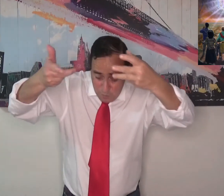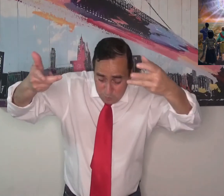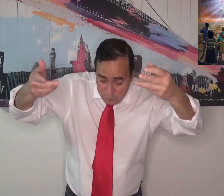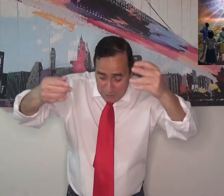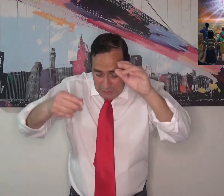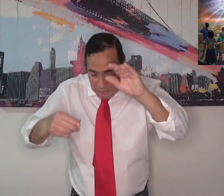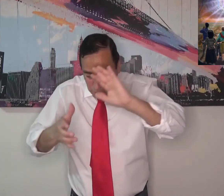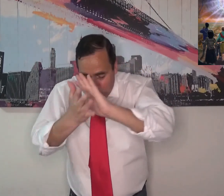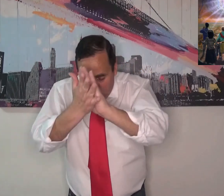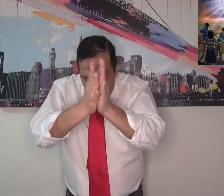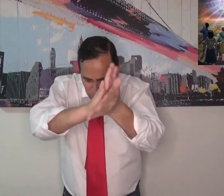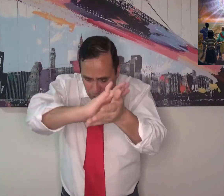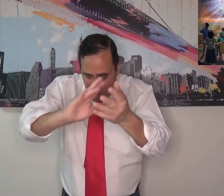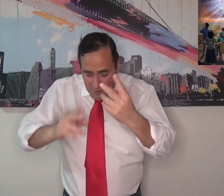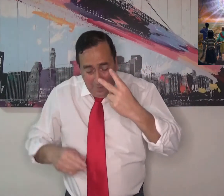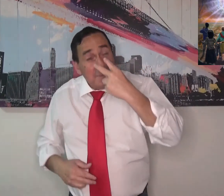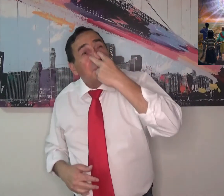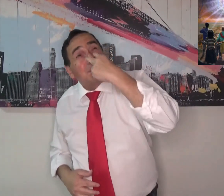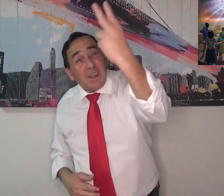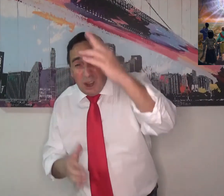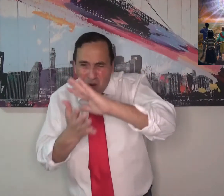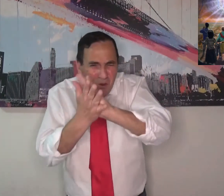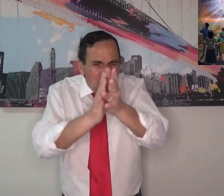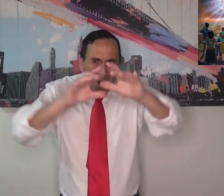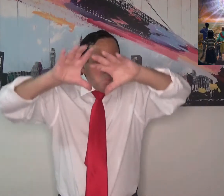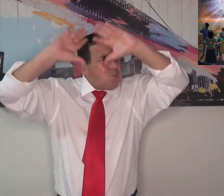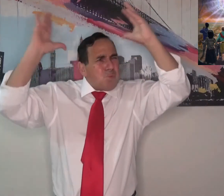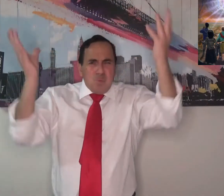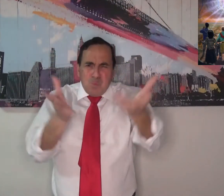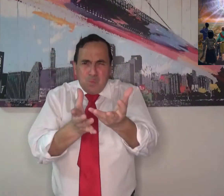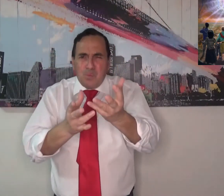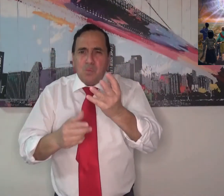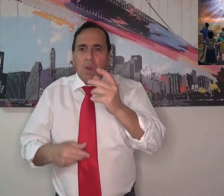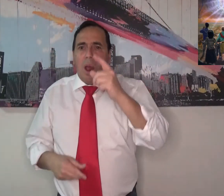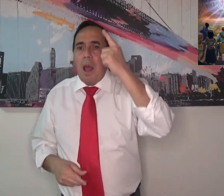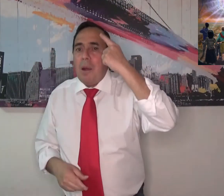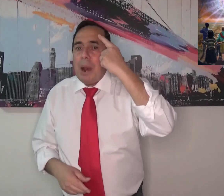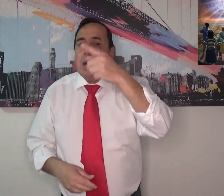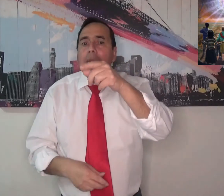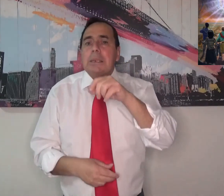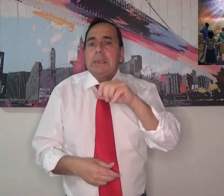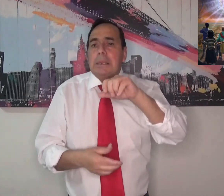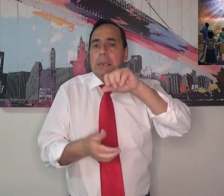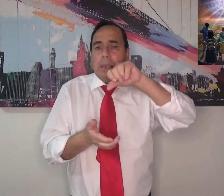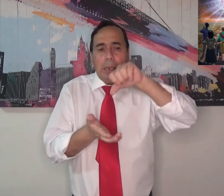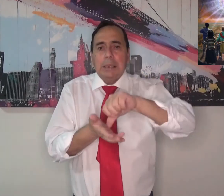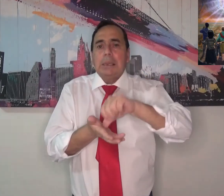Él vendrá en las nubes de los cielos y todo el mundo entero lo va a ver. Todo ojo le verá.